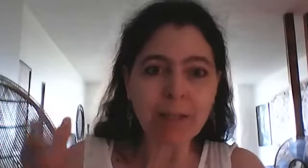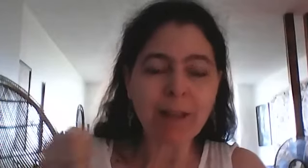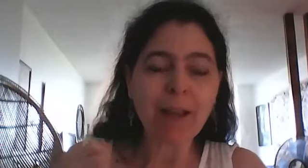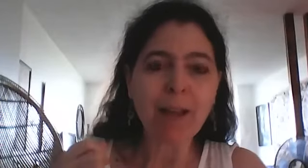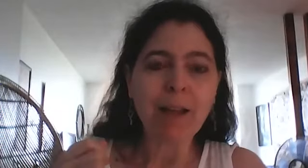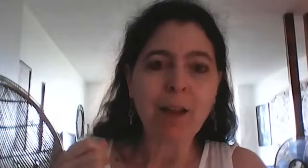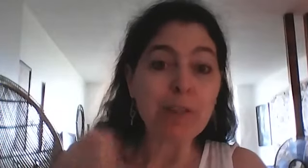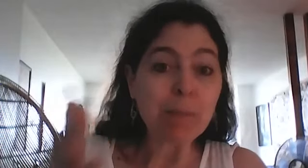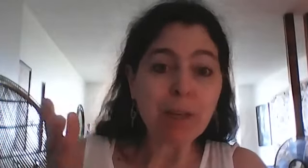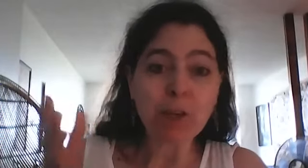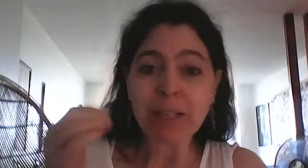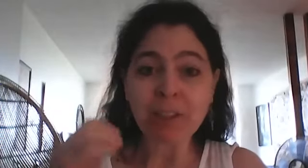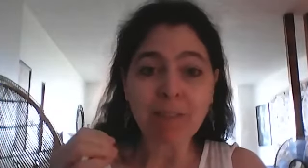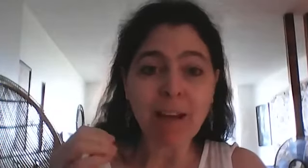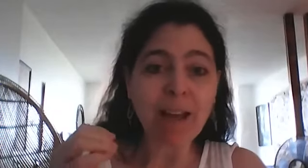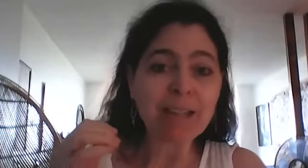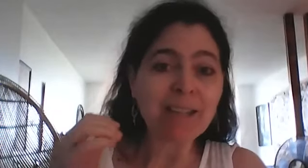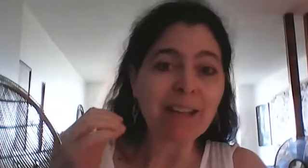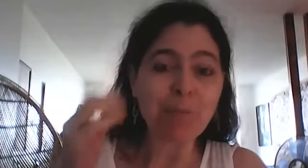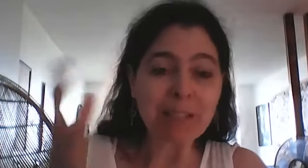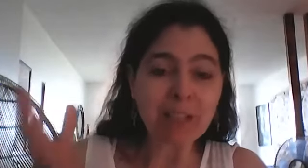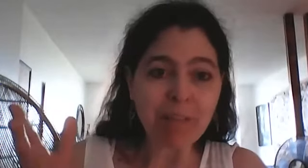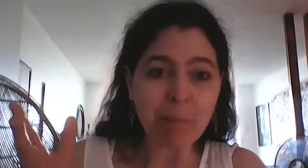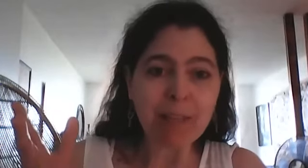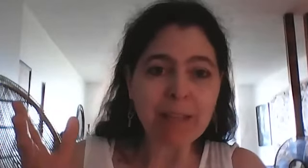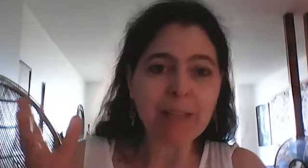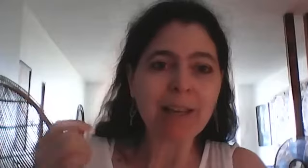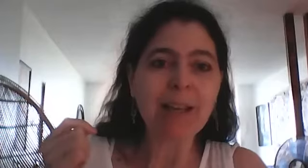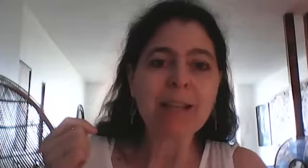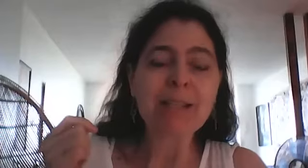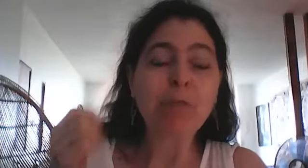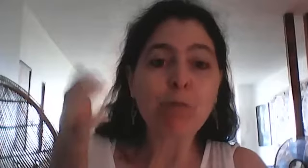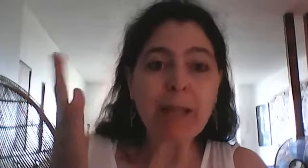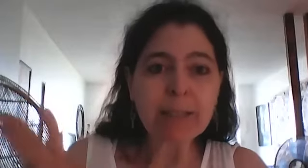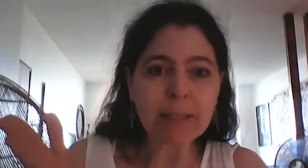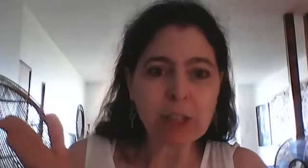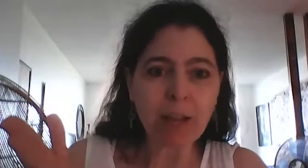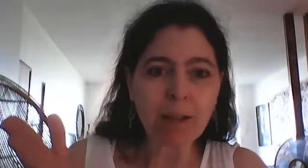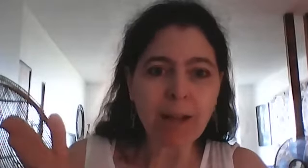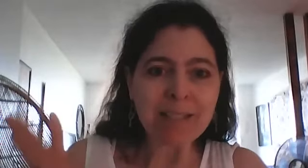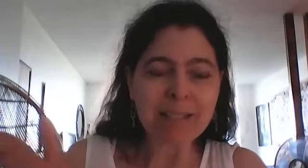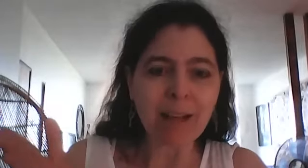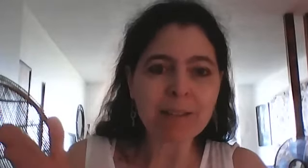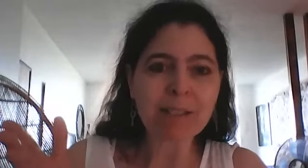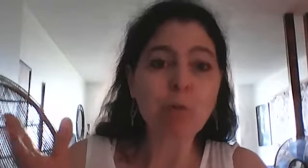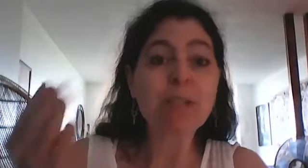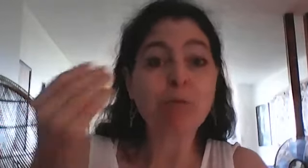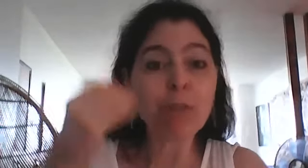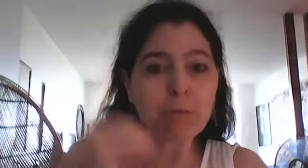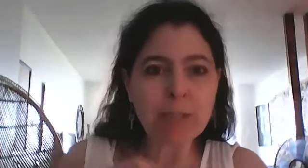un ami un collègue de travail une personne de la famille si vous voulez aider les gens à distance ou si vous voulez vous